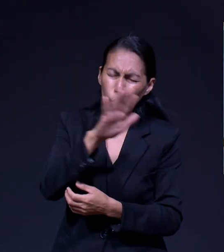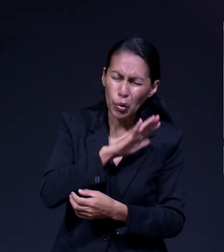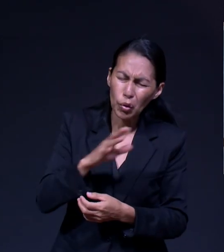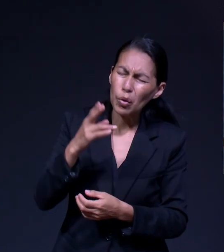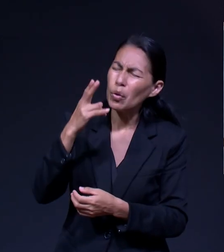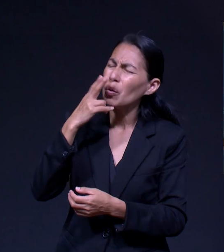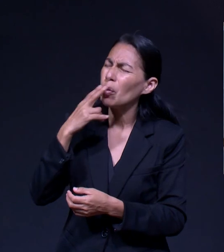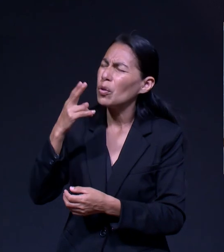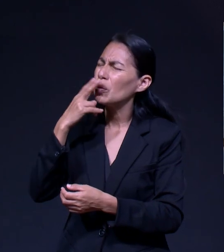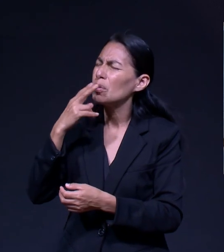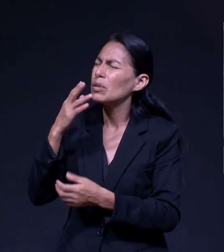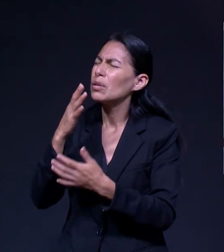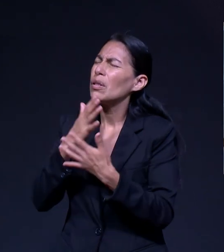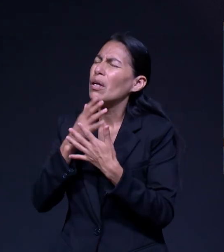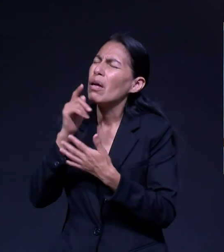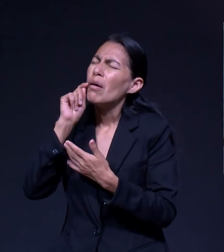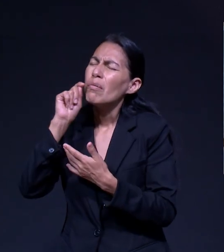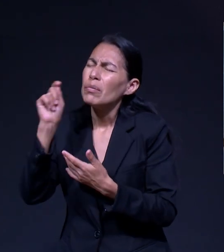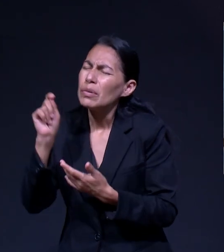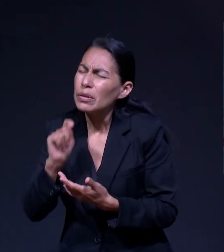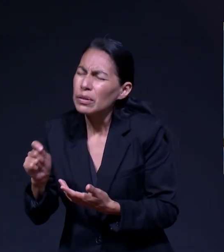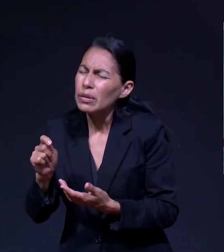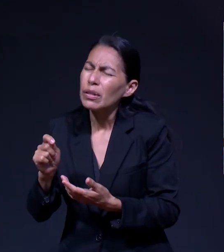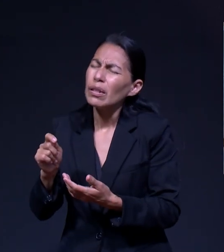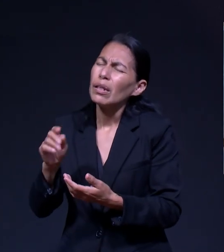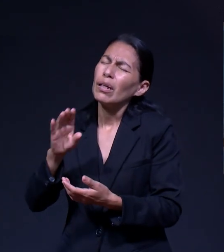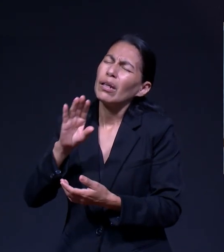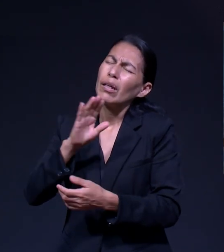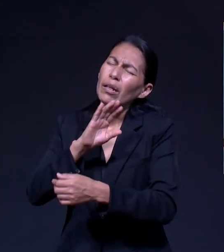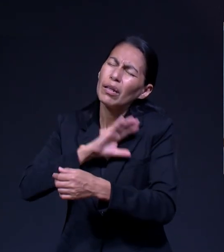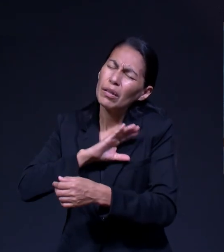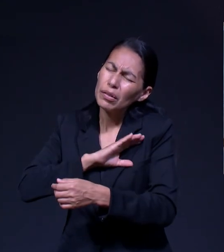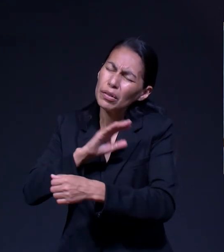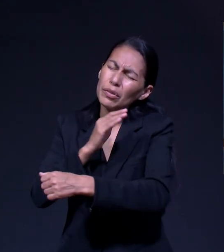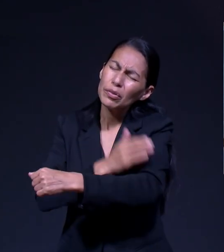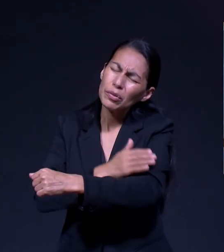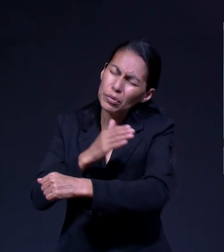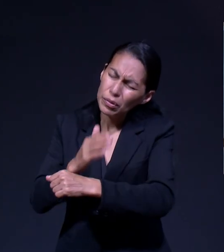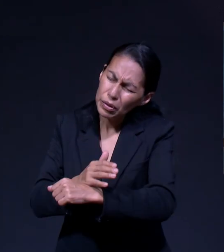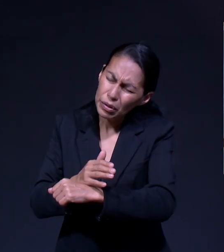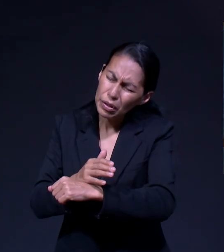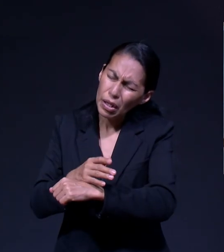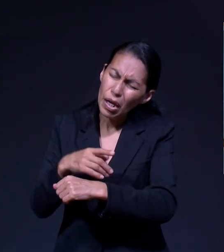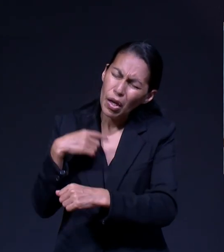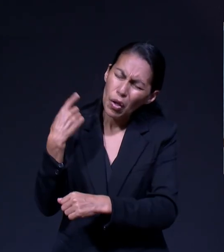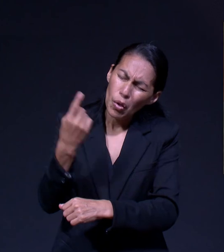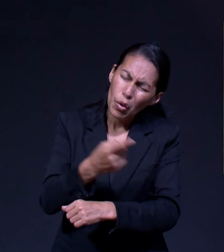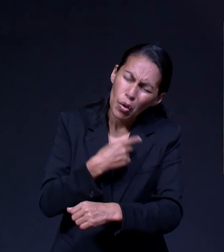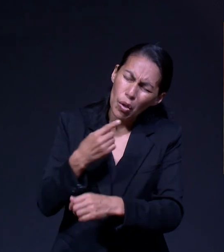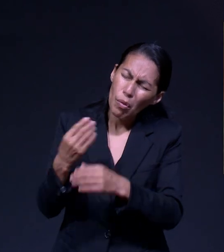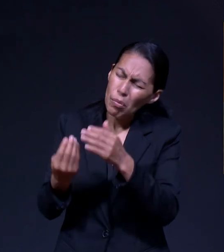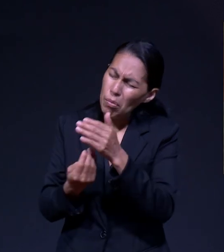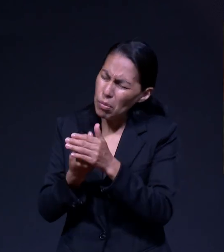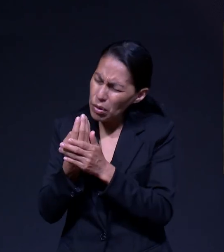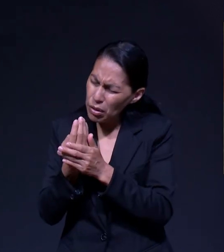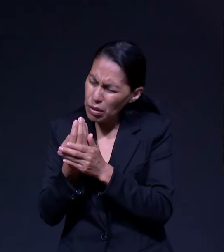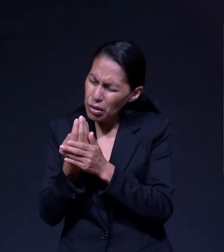amistad y que nuestra oración se pueda prolongar todo el día. Desde la mañana